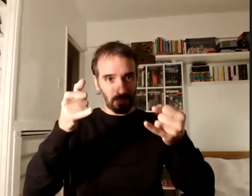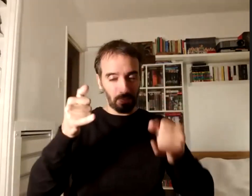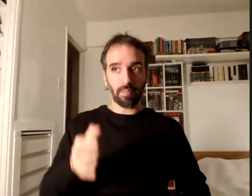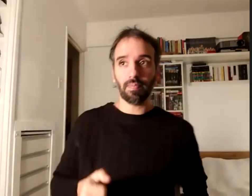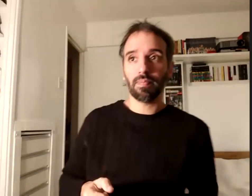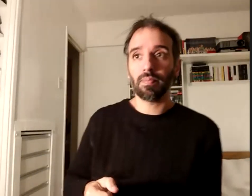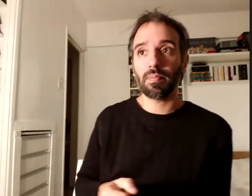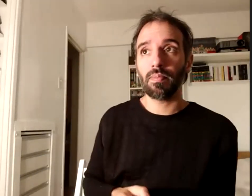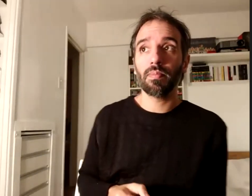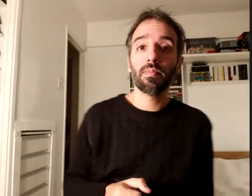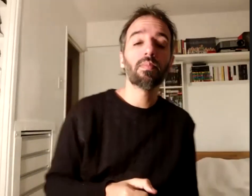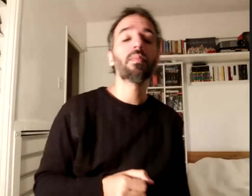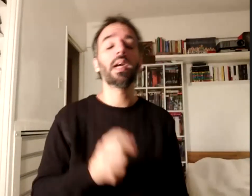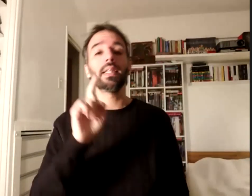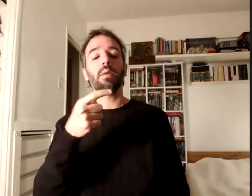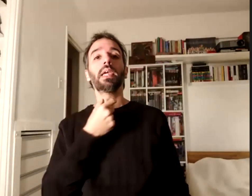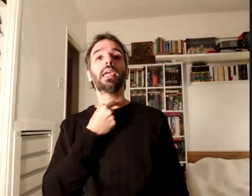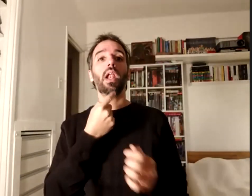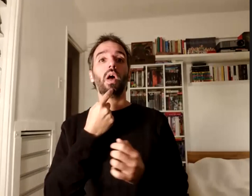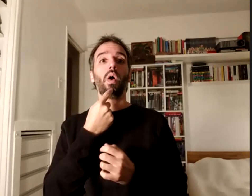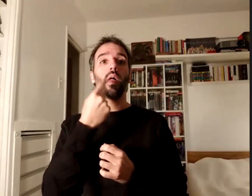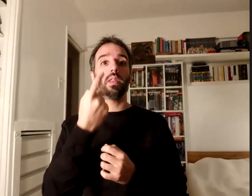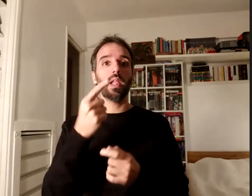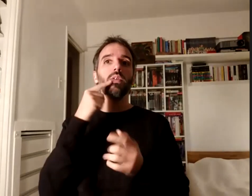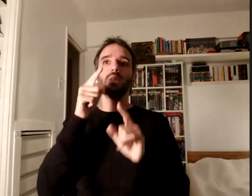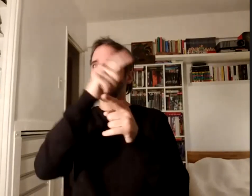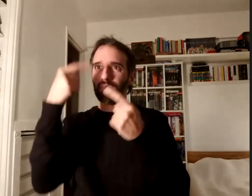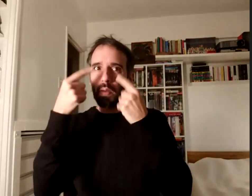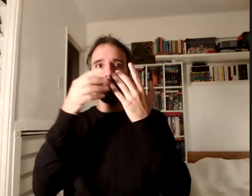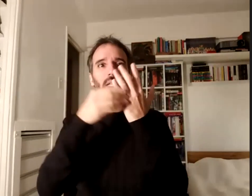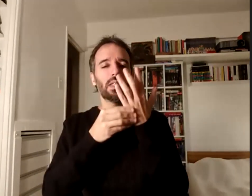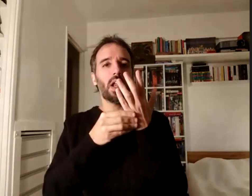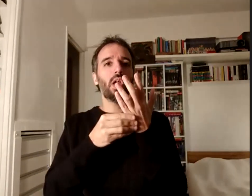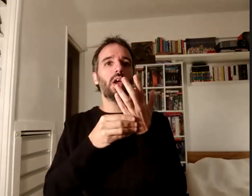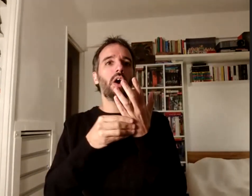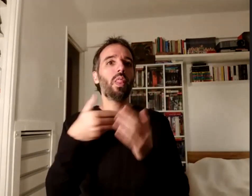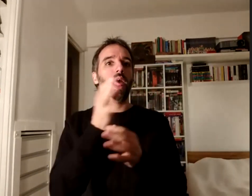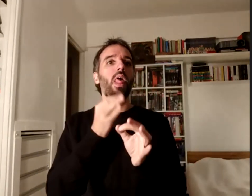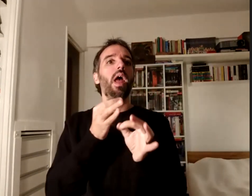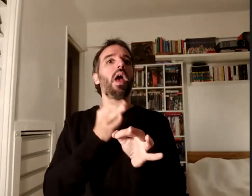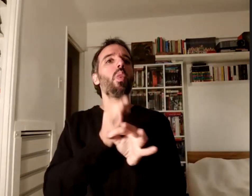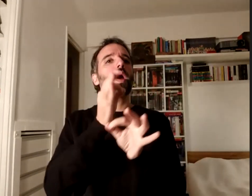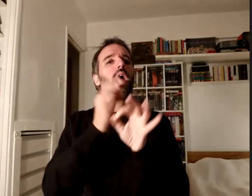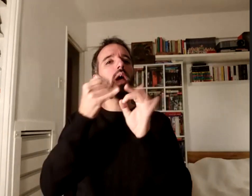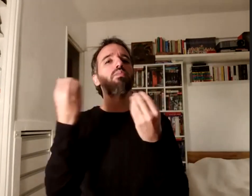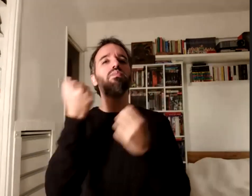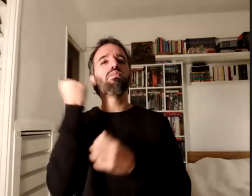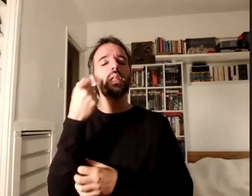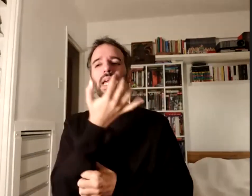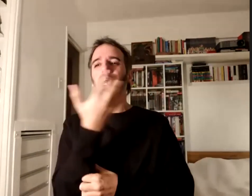mencionar estando además en el Ministerio de Educación de la Nación que hay una importante cantidad de personas que no están teniendo esta